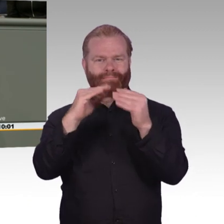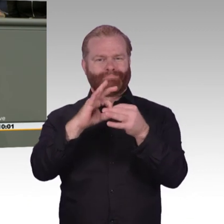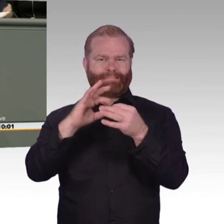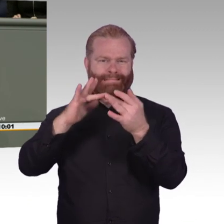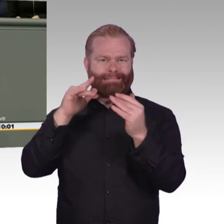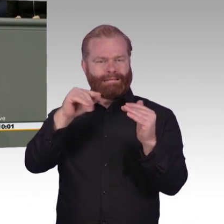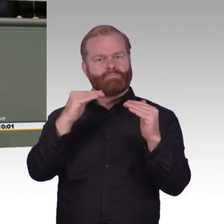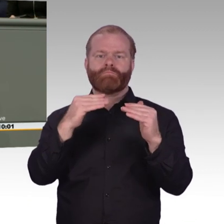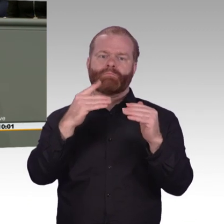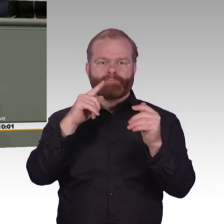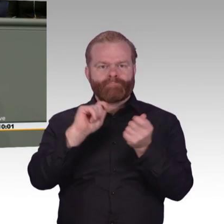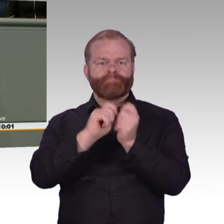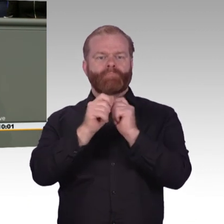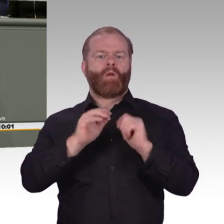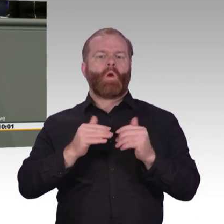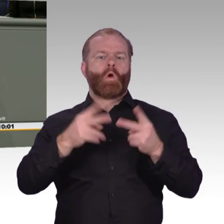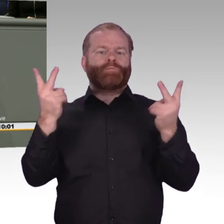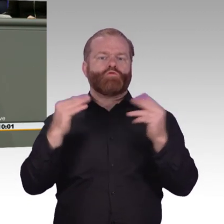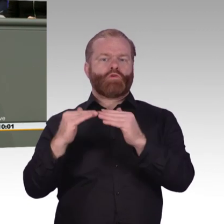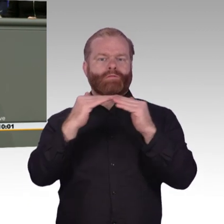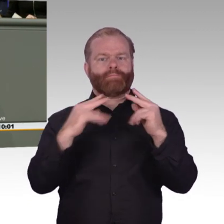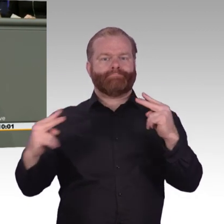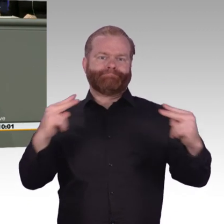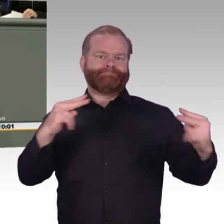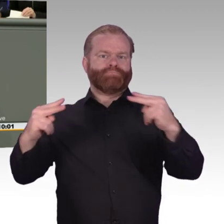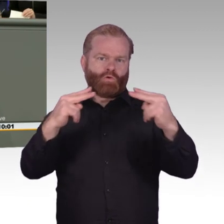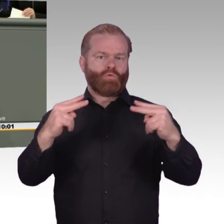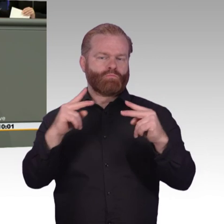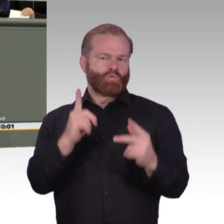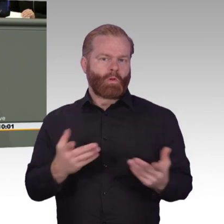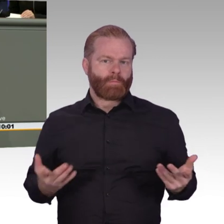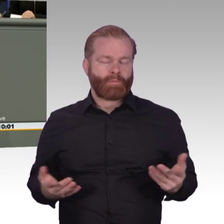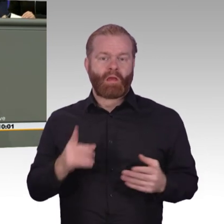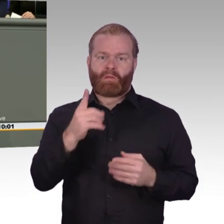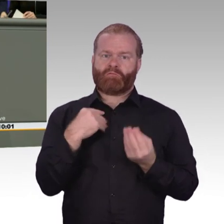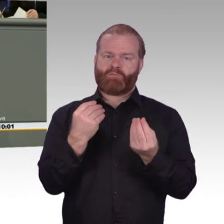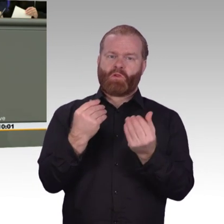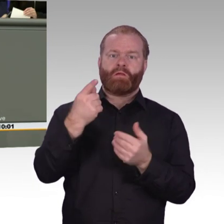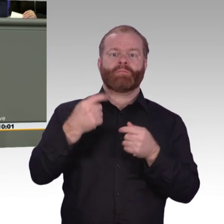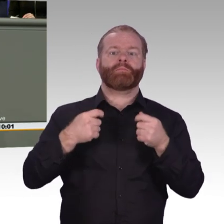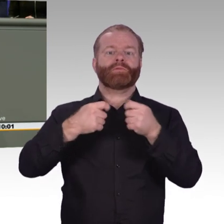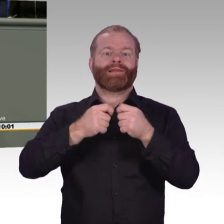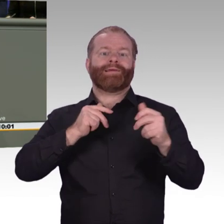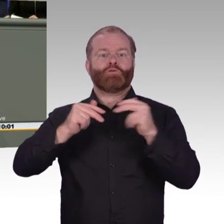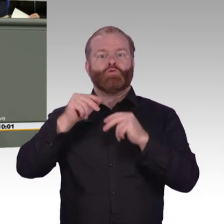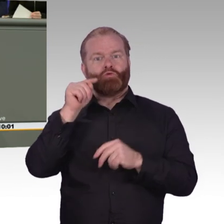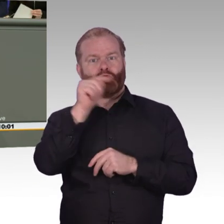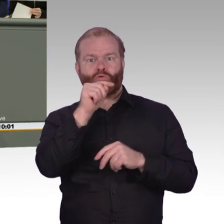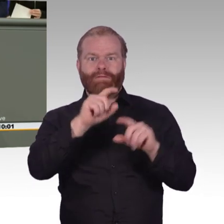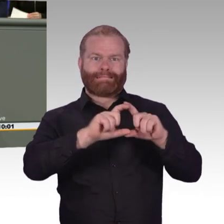wie eine echte, gemeinwohlorientierte Digitalstrategie aussehen sollte, damit auch alle Bürgerinnen und Bürger an der